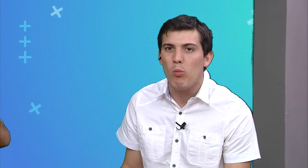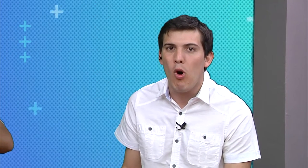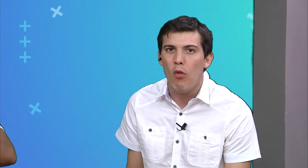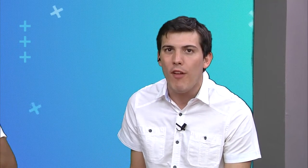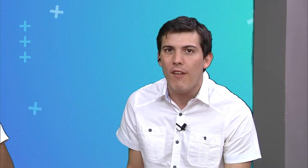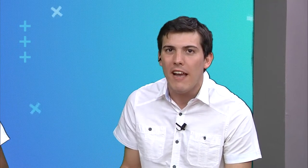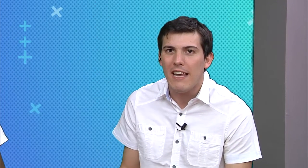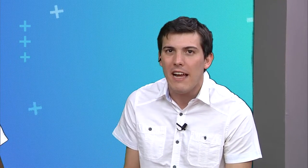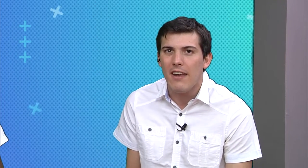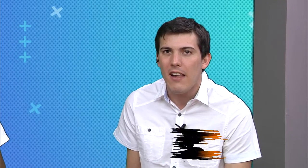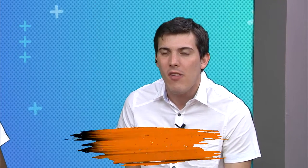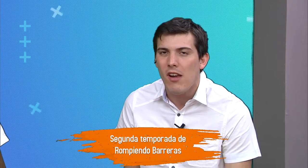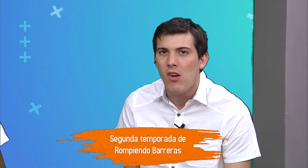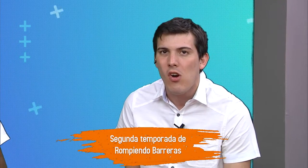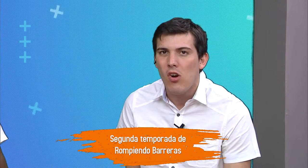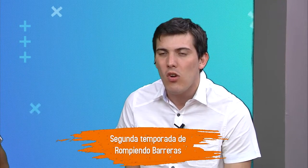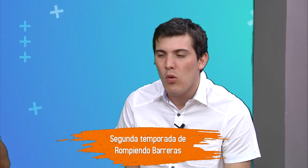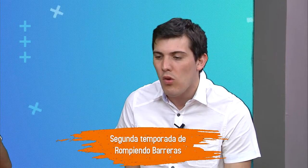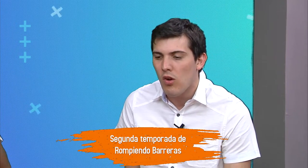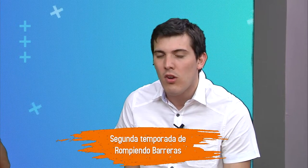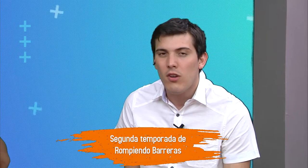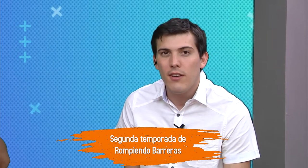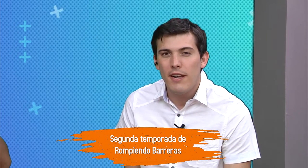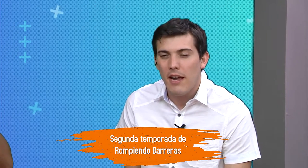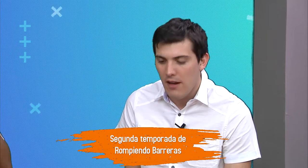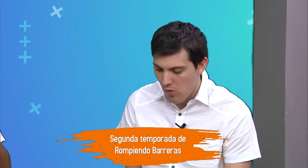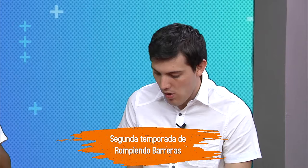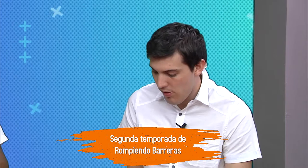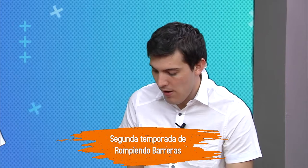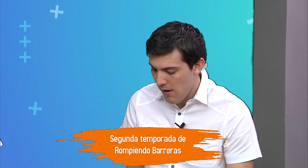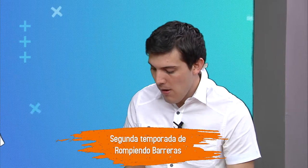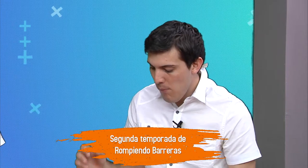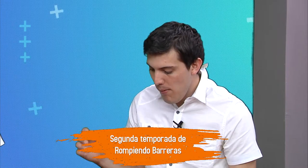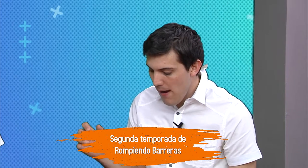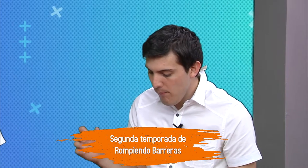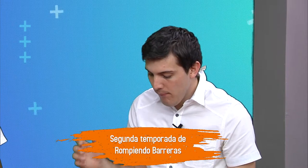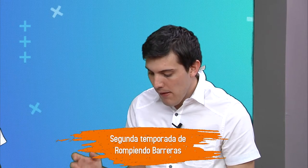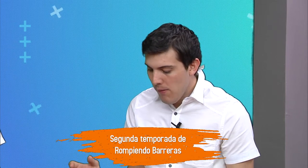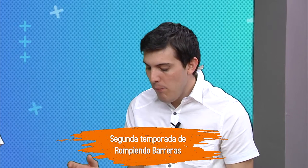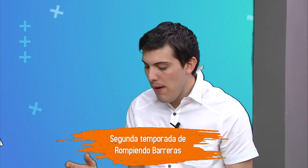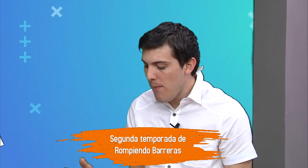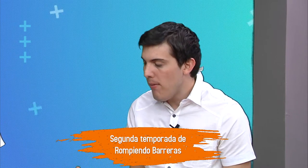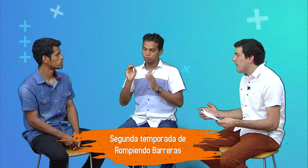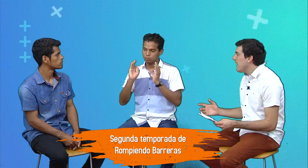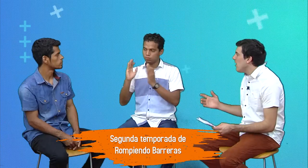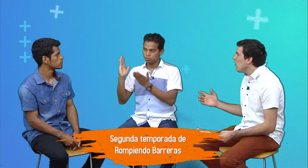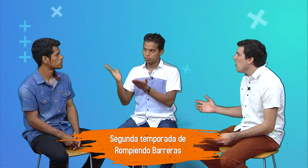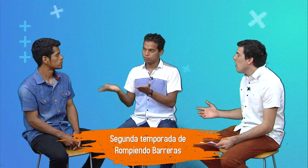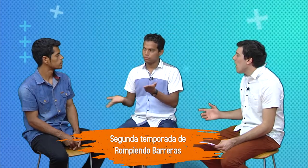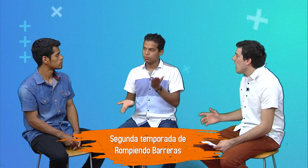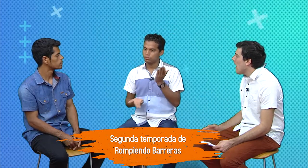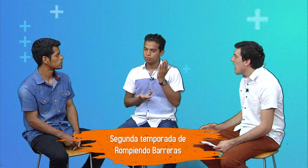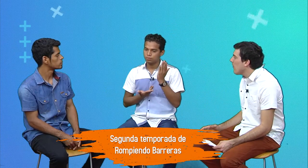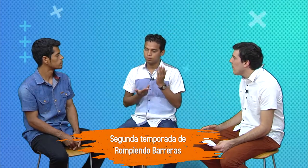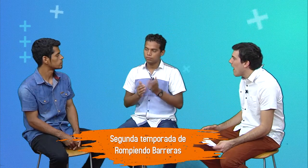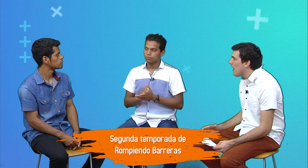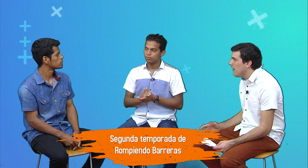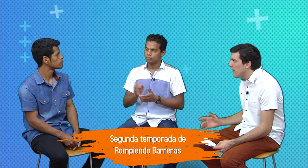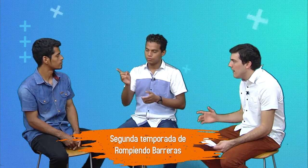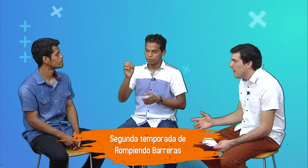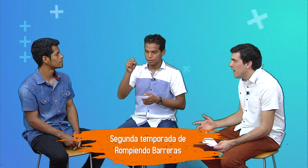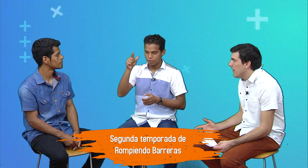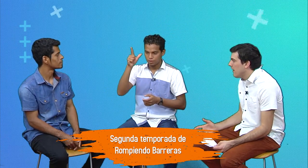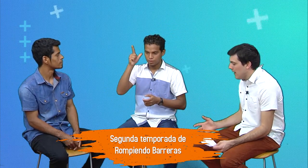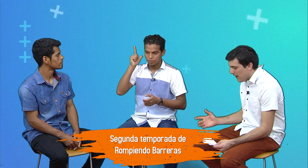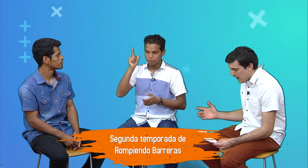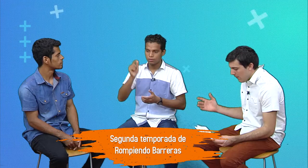por Voz TV, el canal de algunos nicaragüenses. Bien, bienvenido Stanley